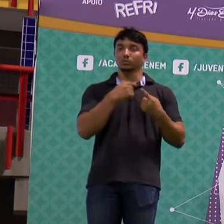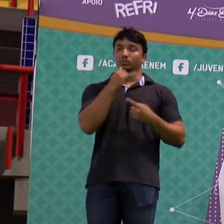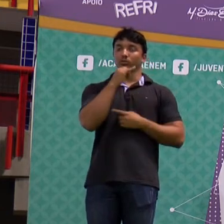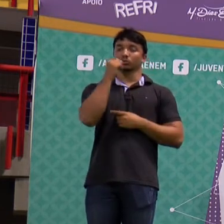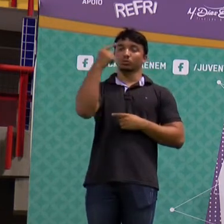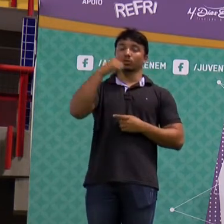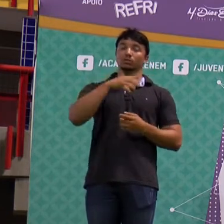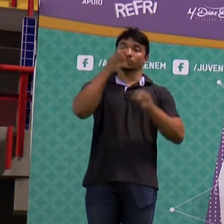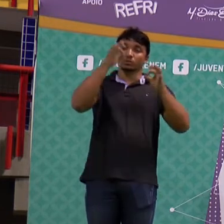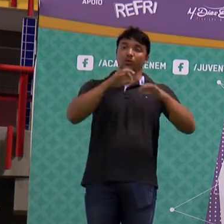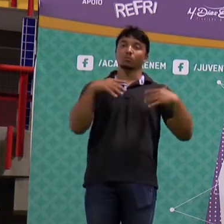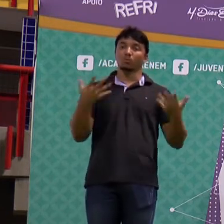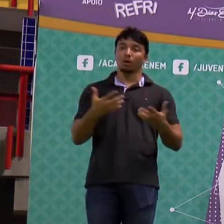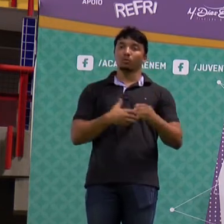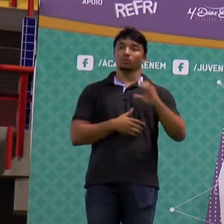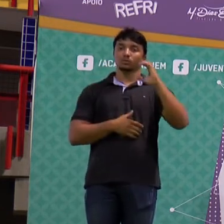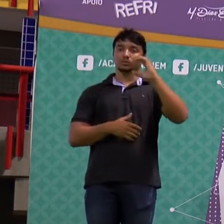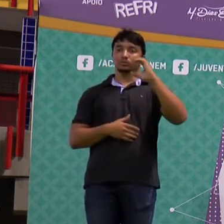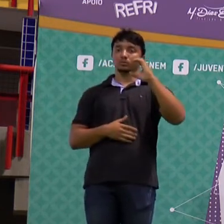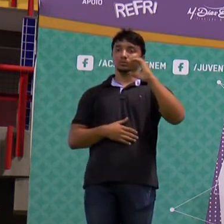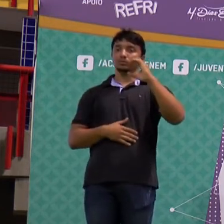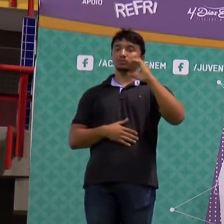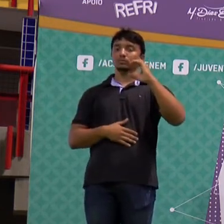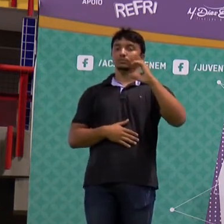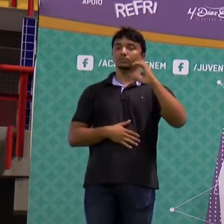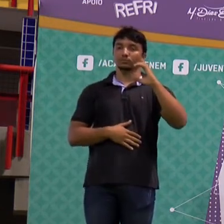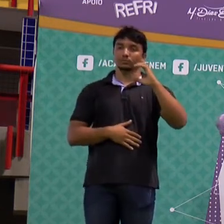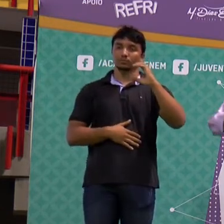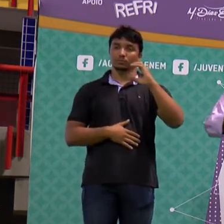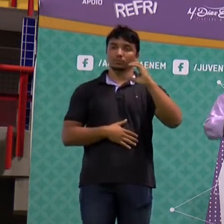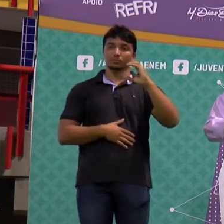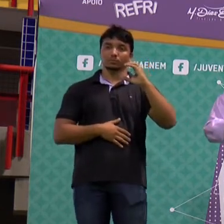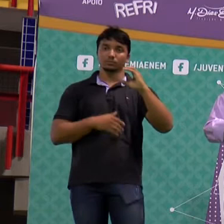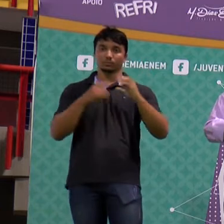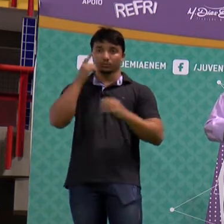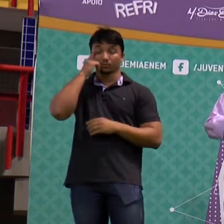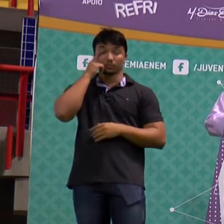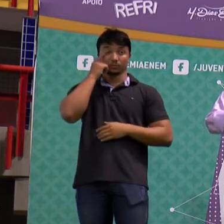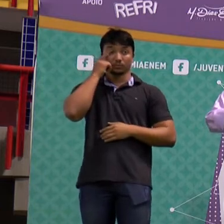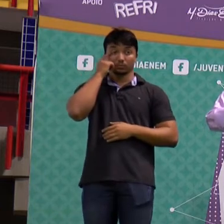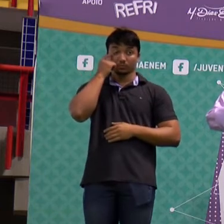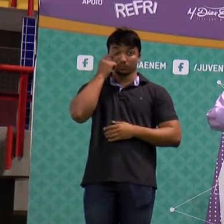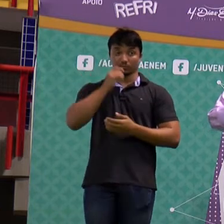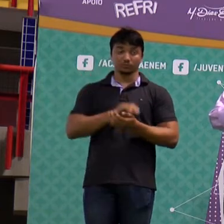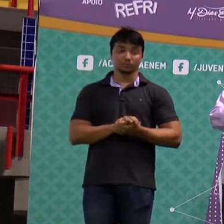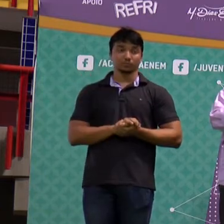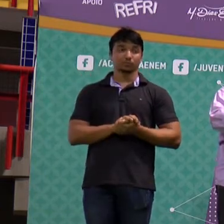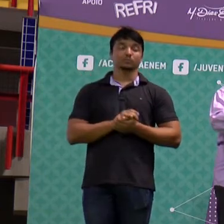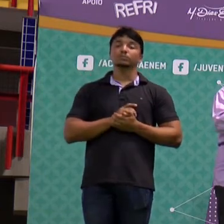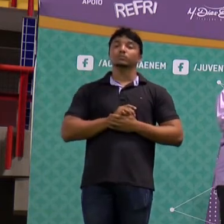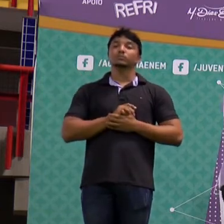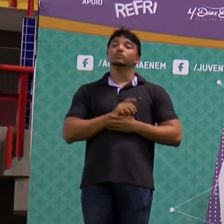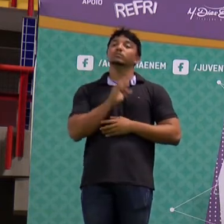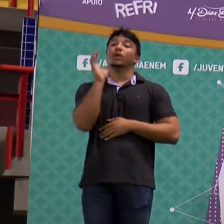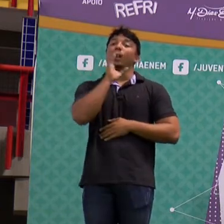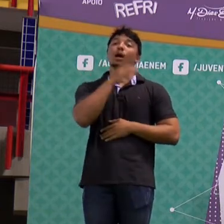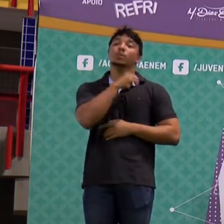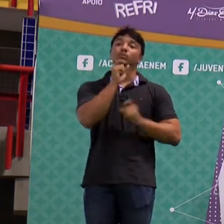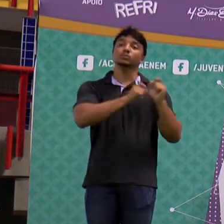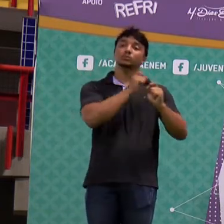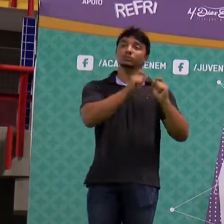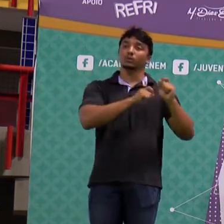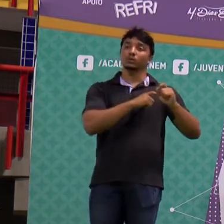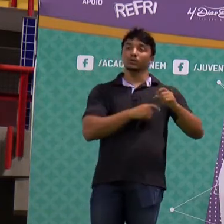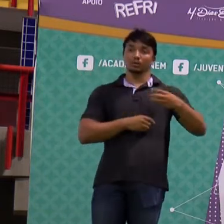Então, a alternativa correta na primeira questão é o item C. Vamos rapidinho fazer